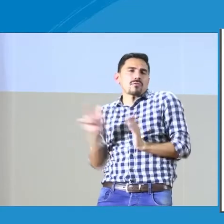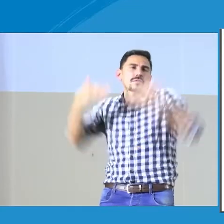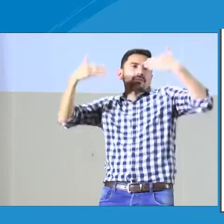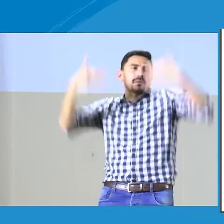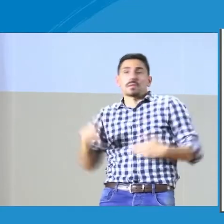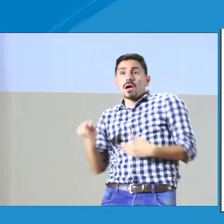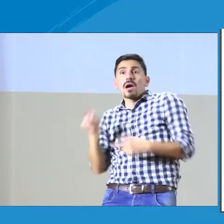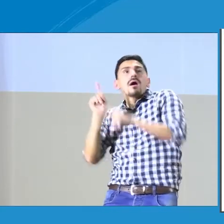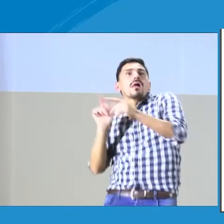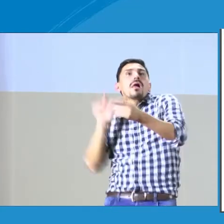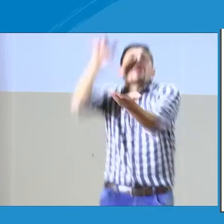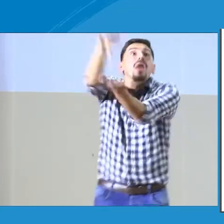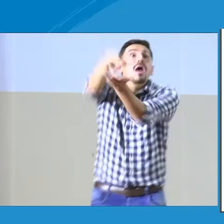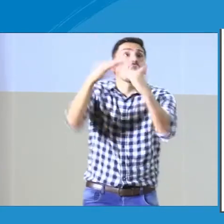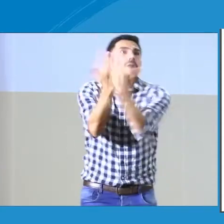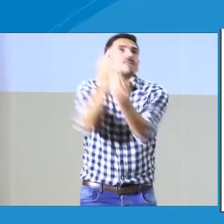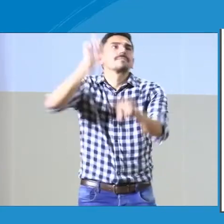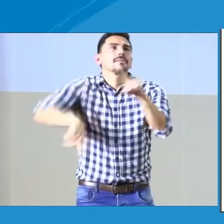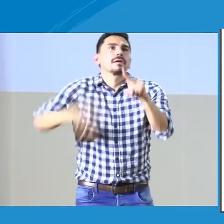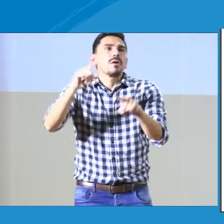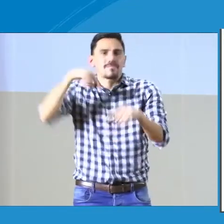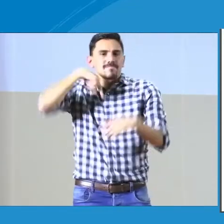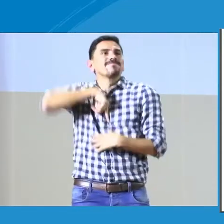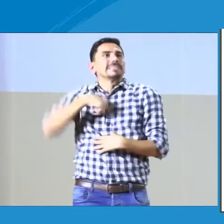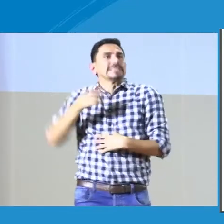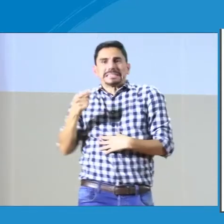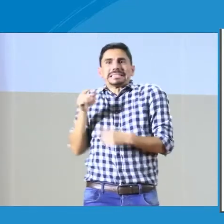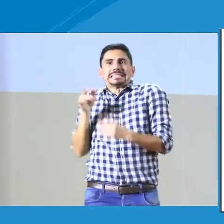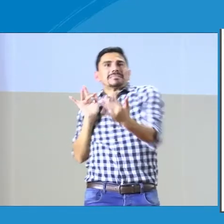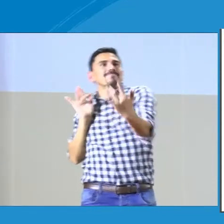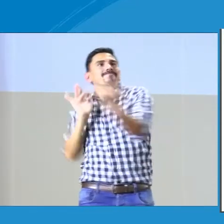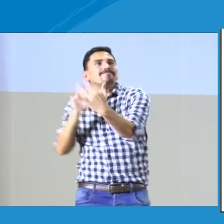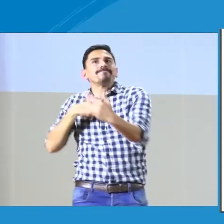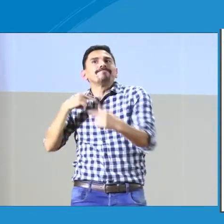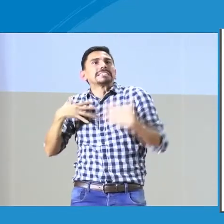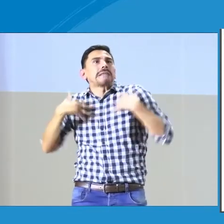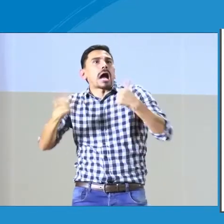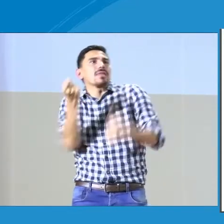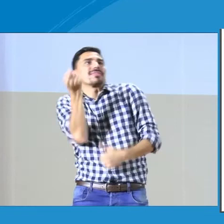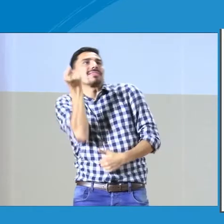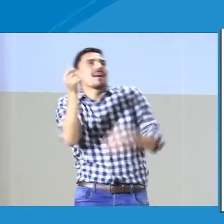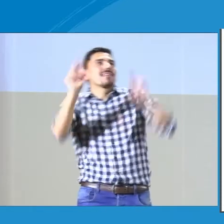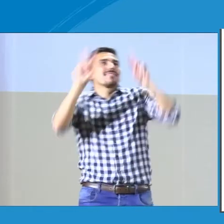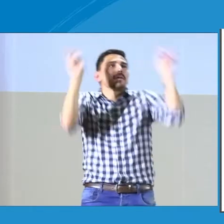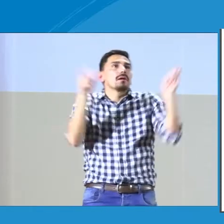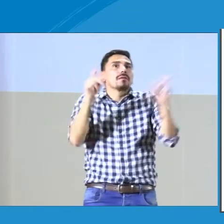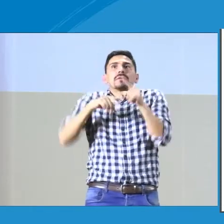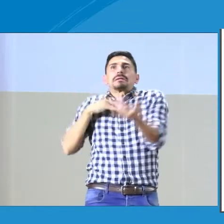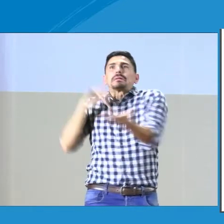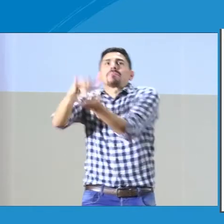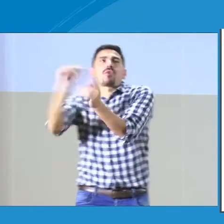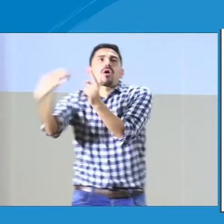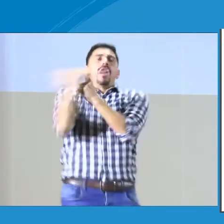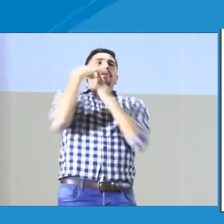Es cuando una persona con discapacidad no puede llegar a una institución por alguna